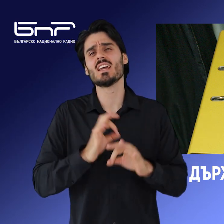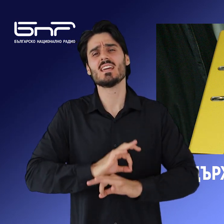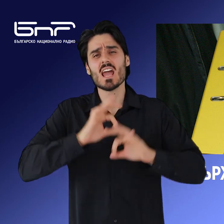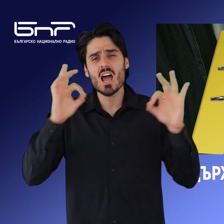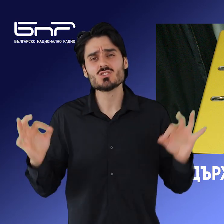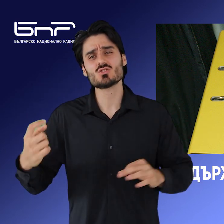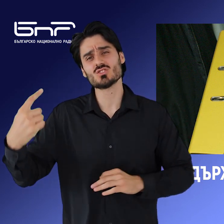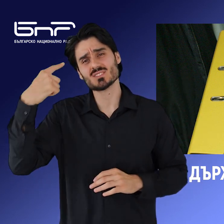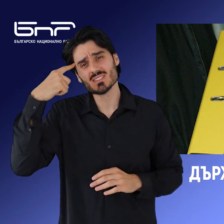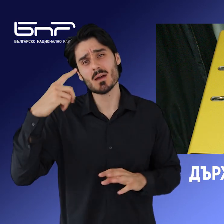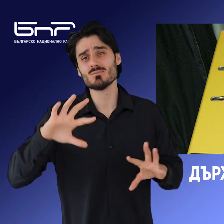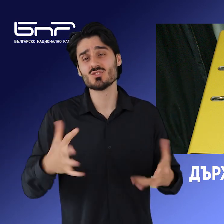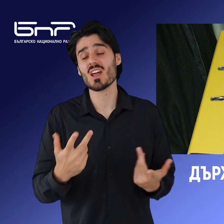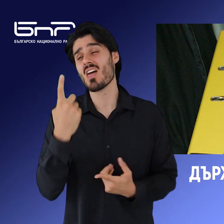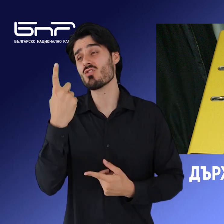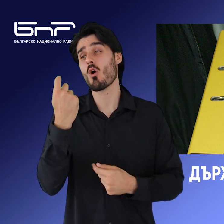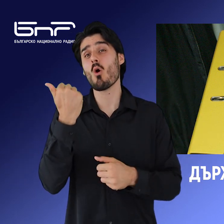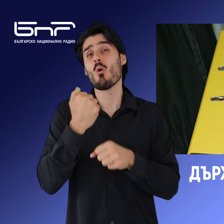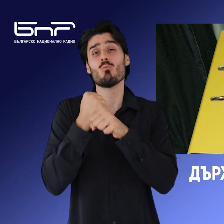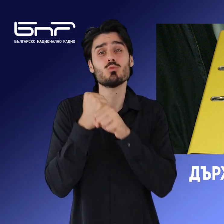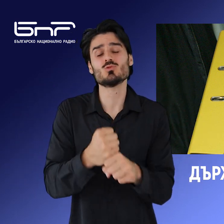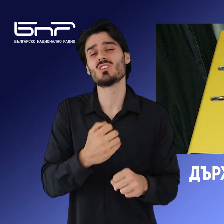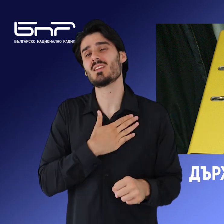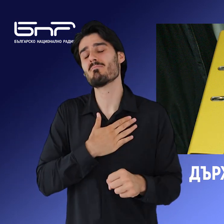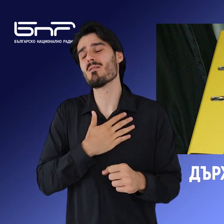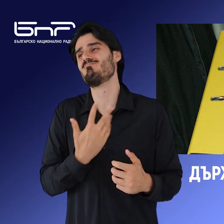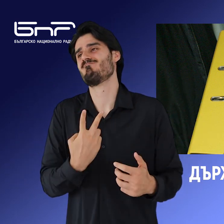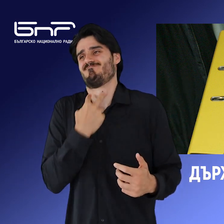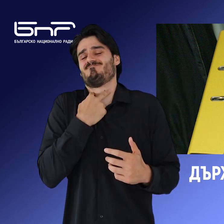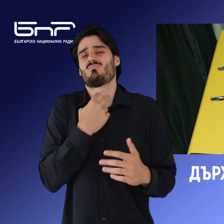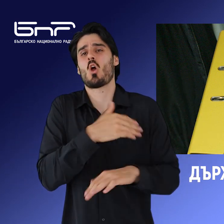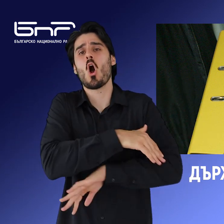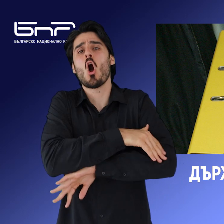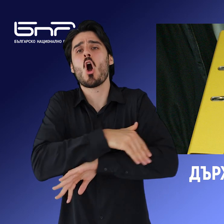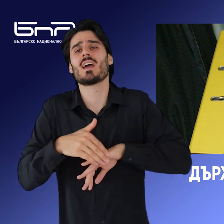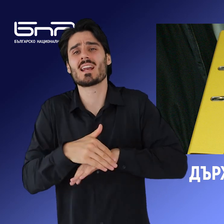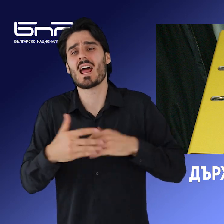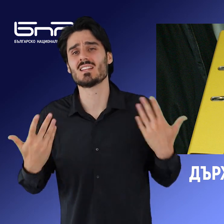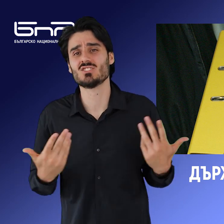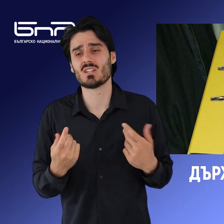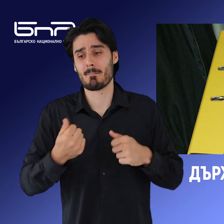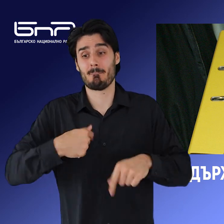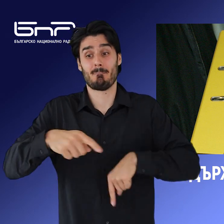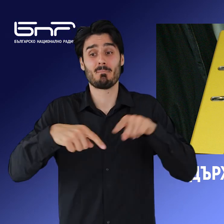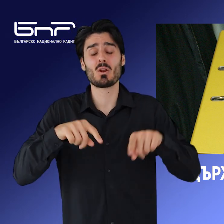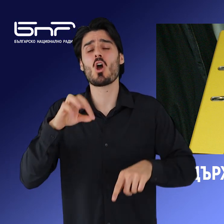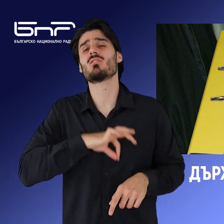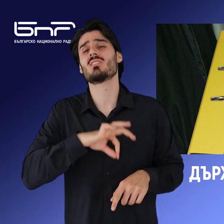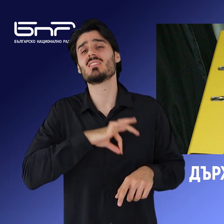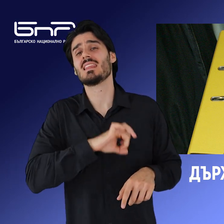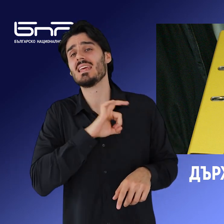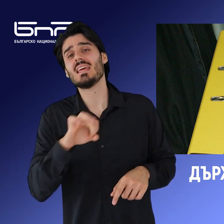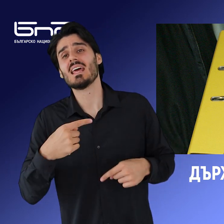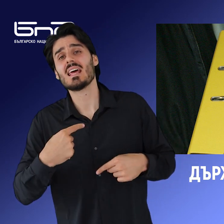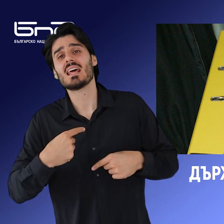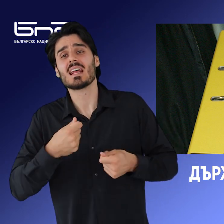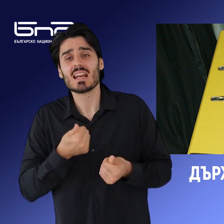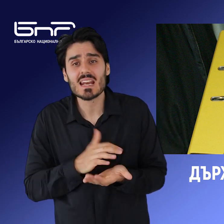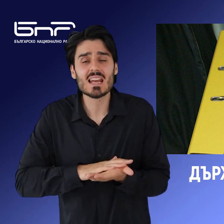сметка, че един бюджет има ограничени възможности както по отношение на приходите и така на разходите. Не на последно